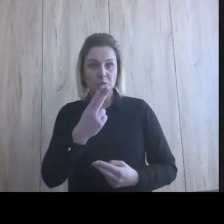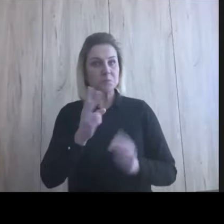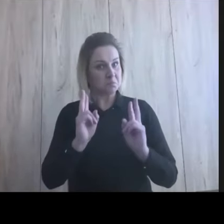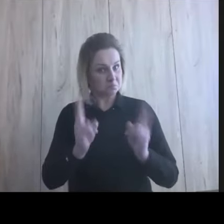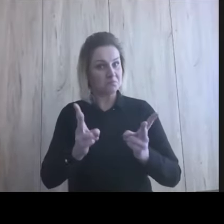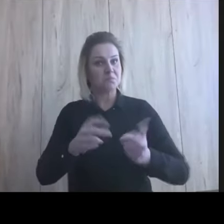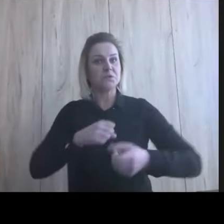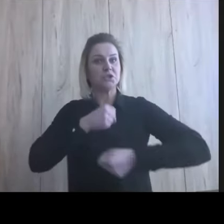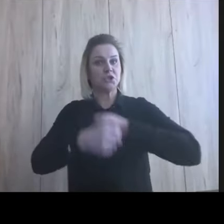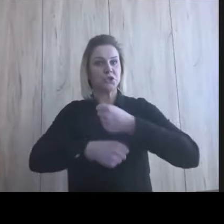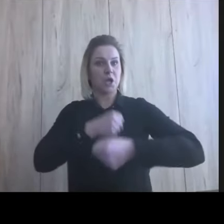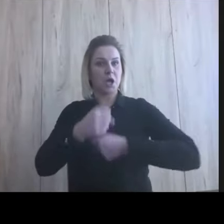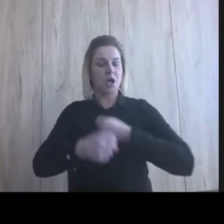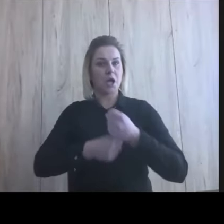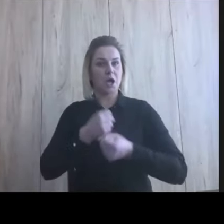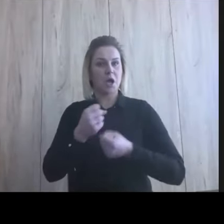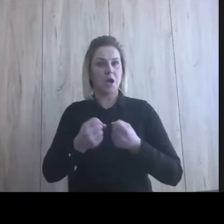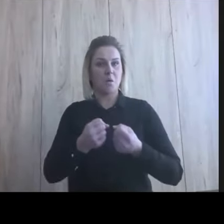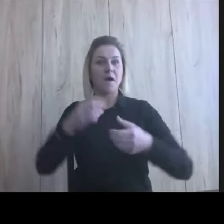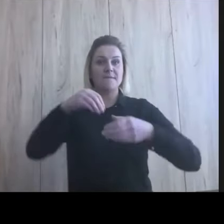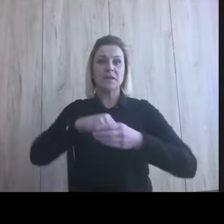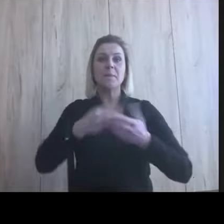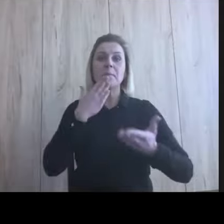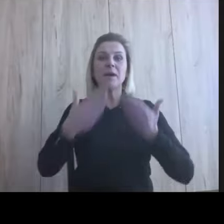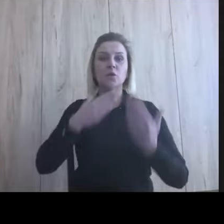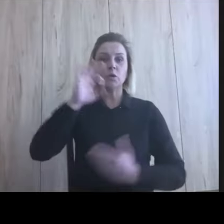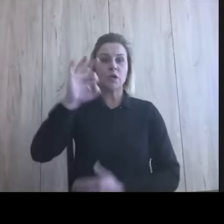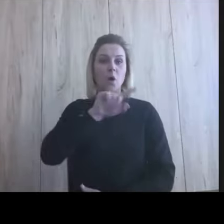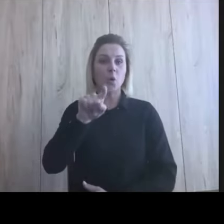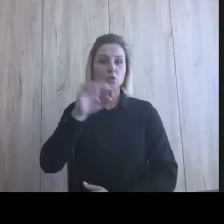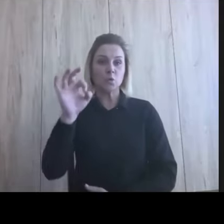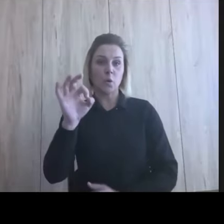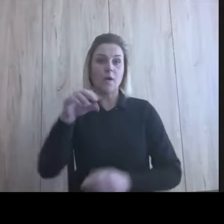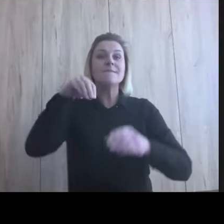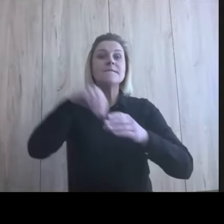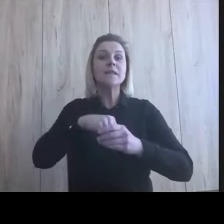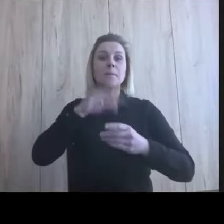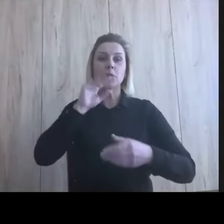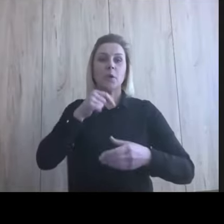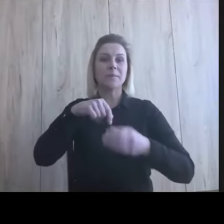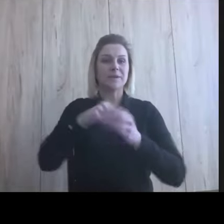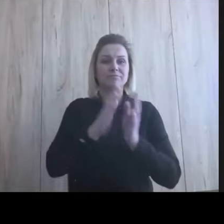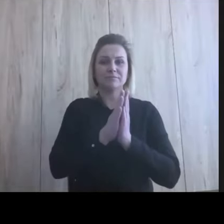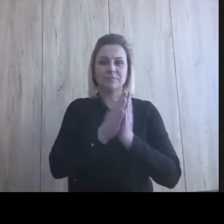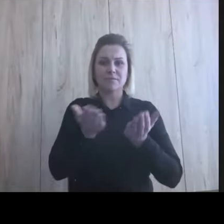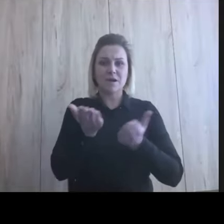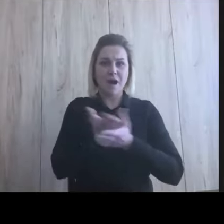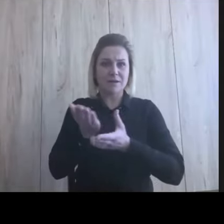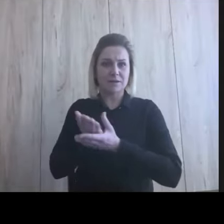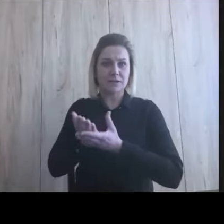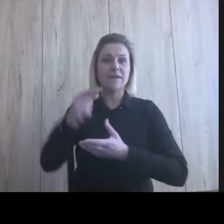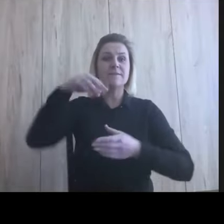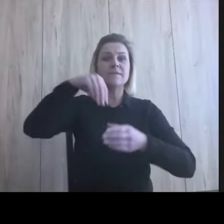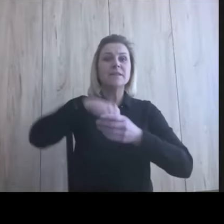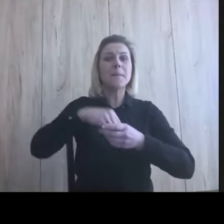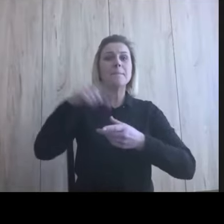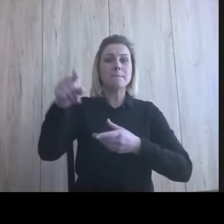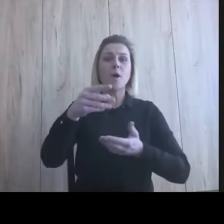to wypracowałem taką metodę OZO. To była taka metoda kart, OZO, bo obraz, znak, opis.